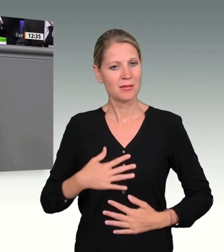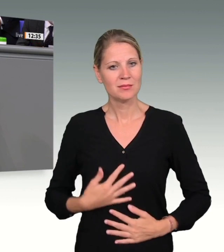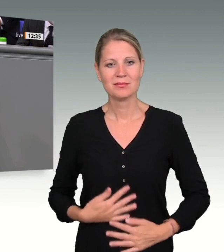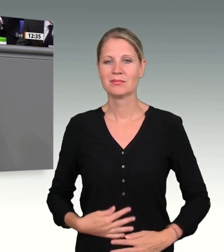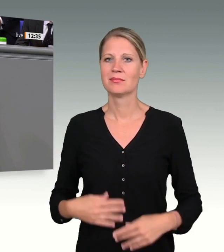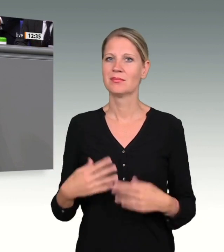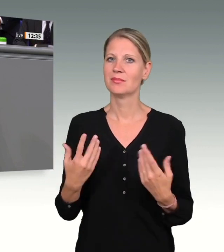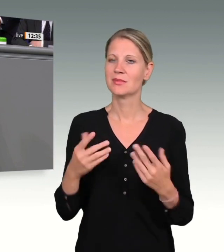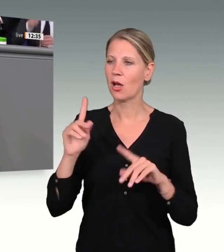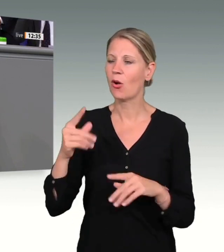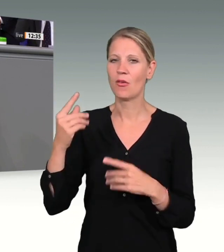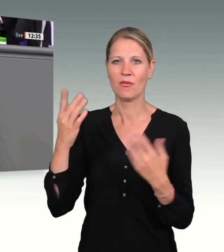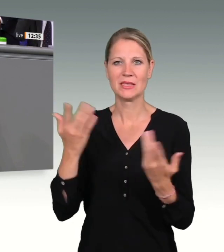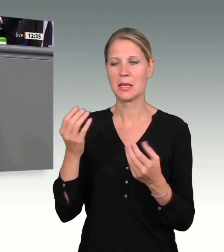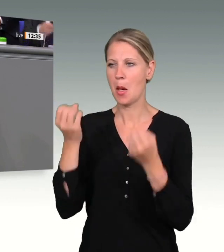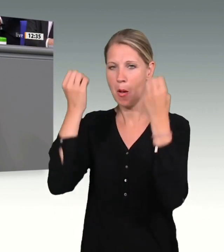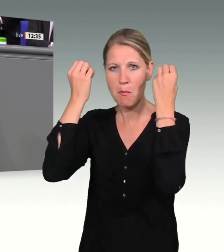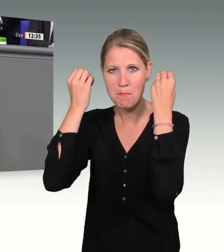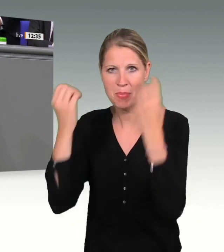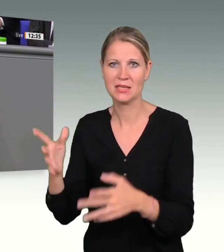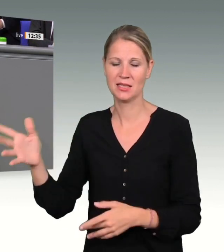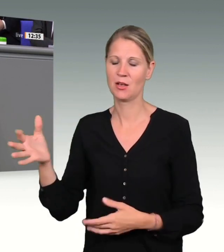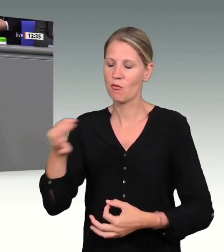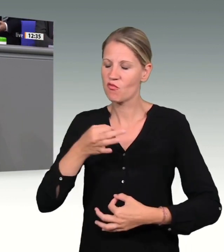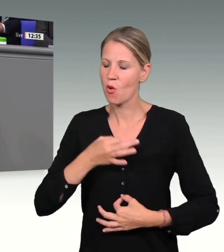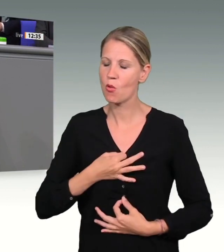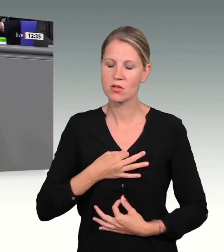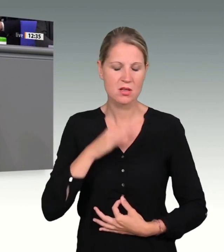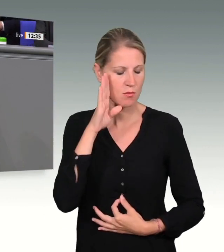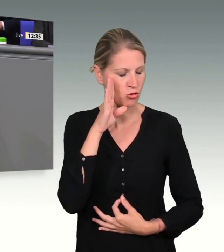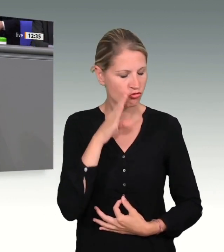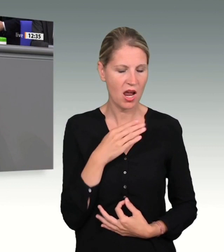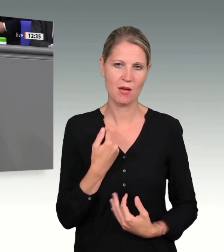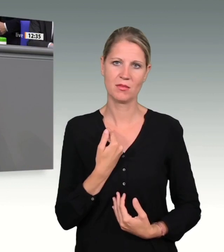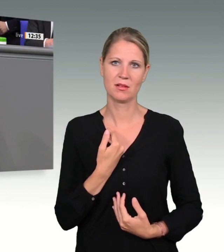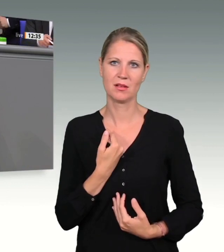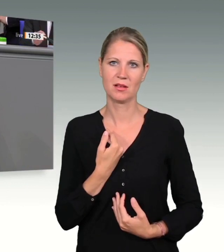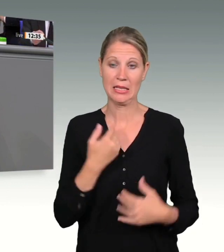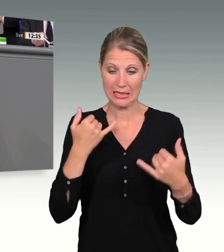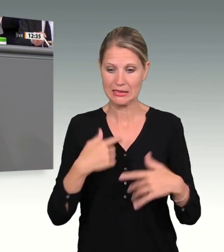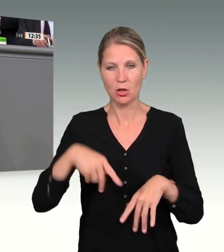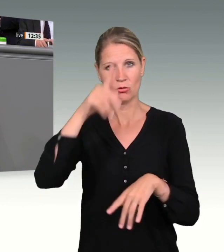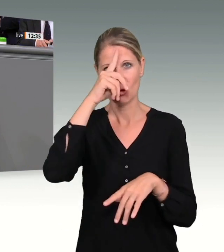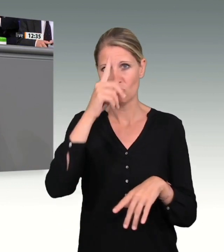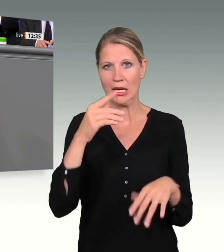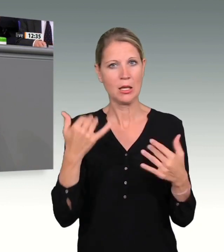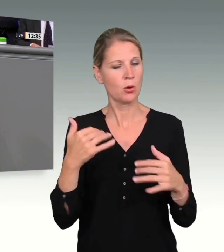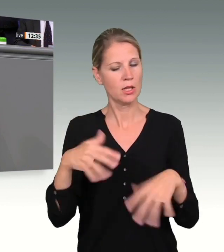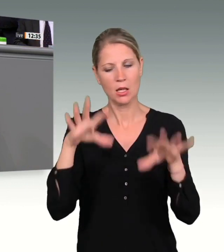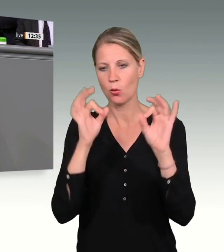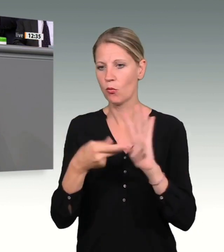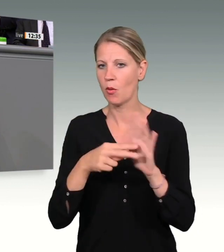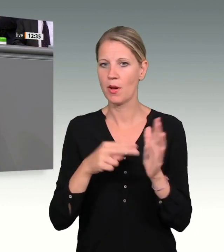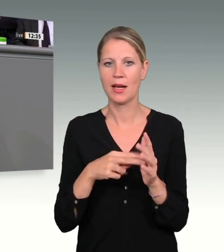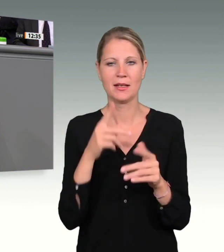dass wir immer noch nicht optimal vorbereitet sind in Deutschland auf terroristische Anschläge, was einen mitfühlenden,